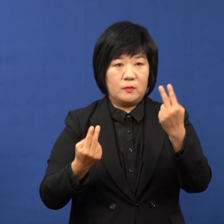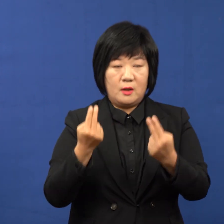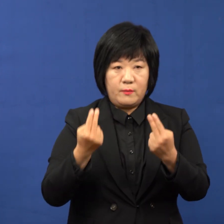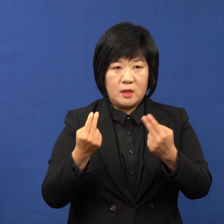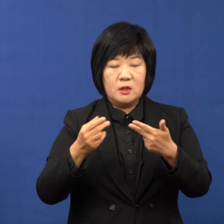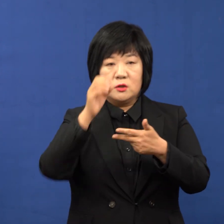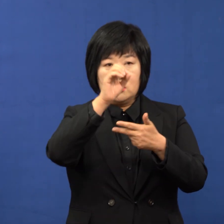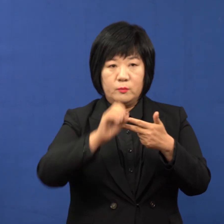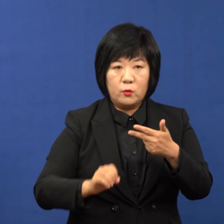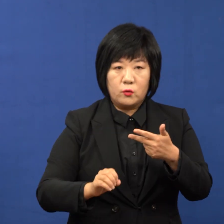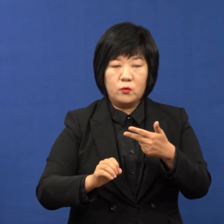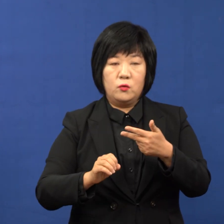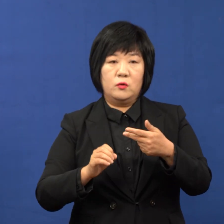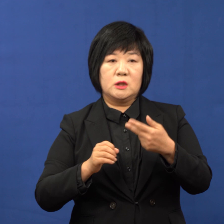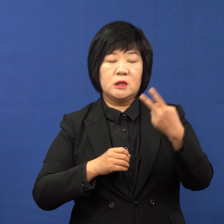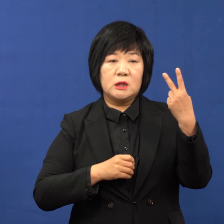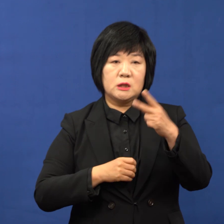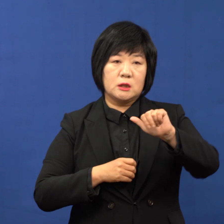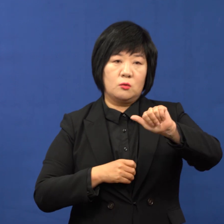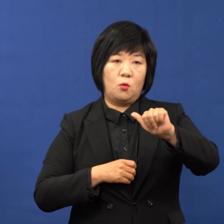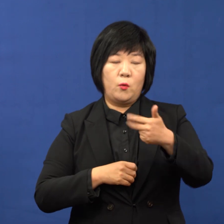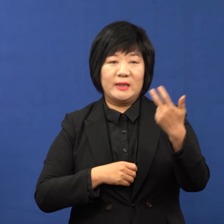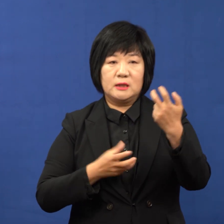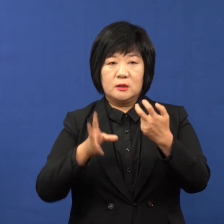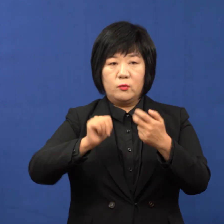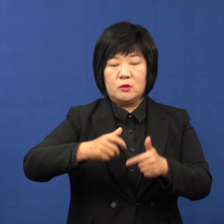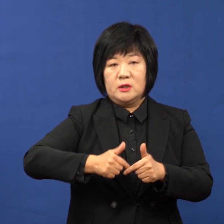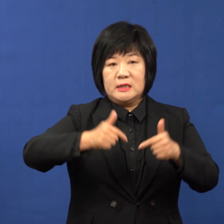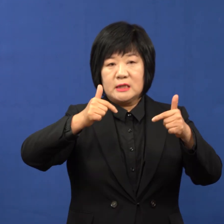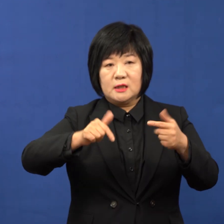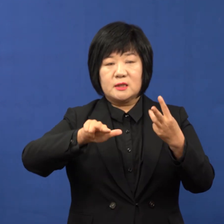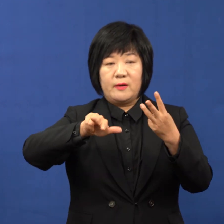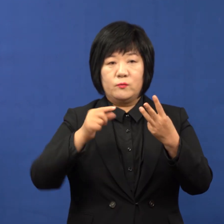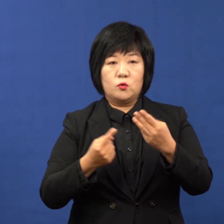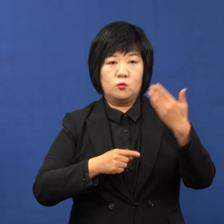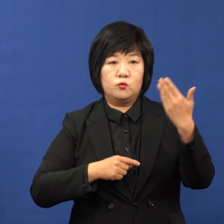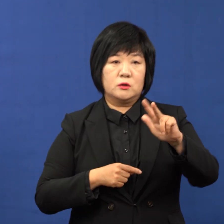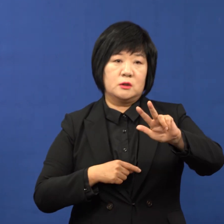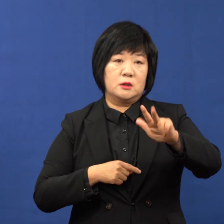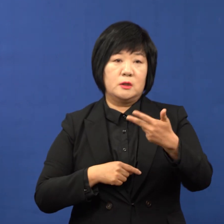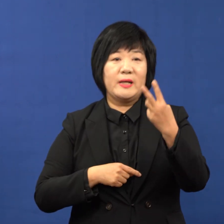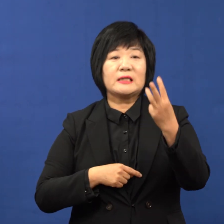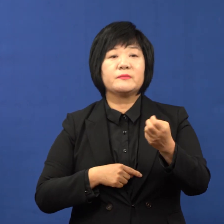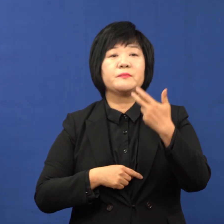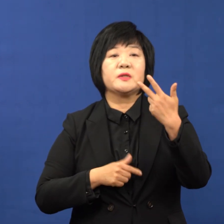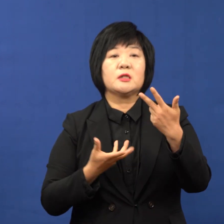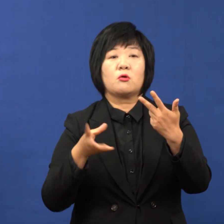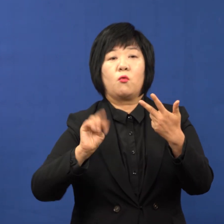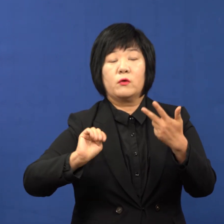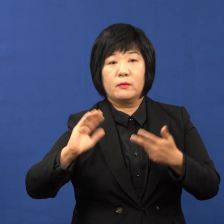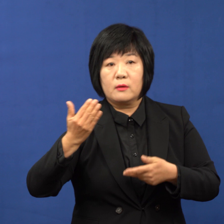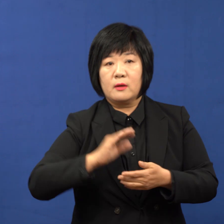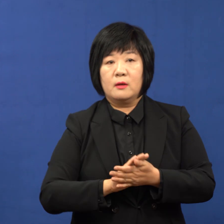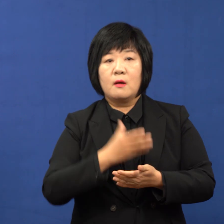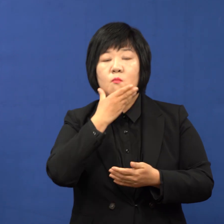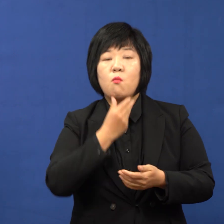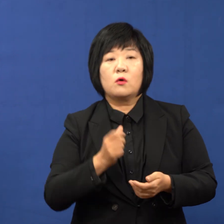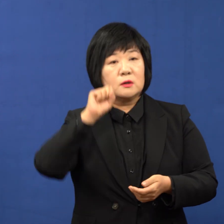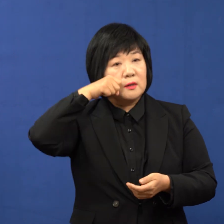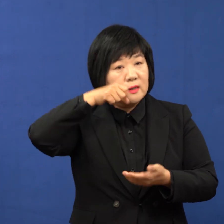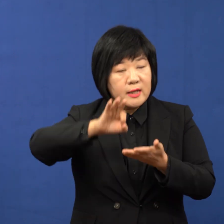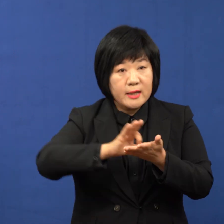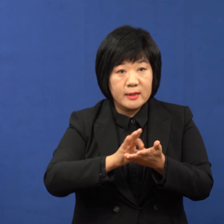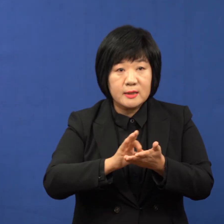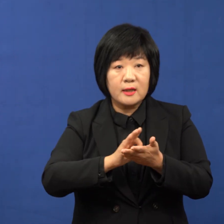그리고 2,570억 원이 증가한 3조 9,737억 원입니다. 복지 예산은